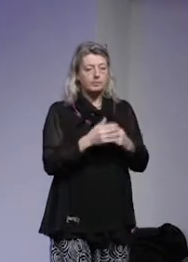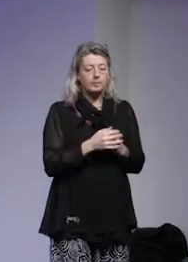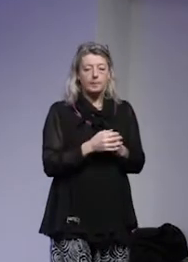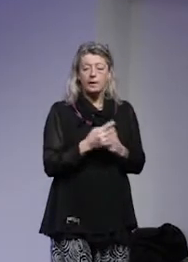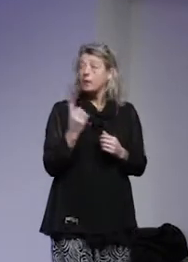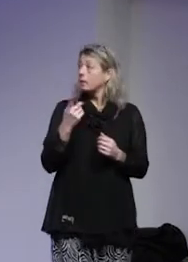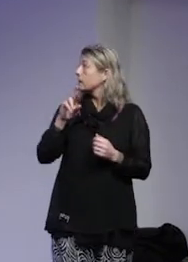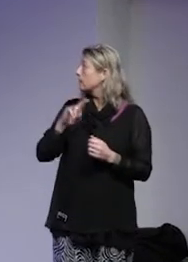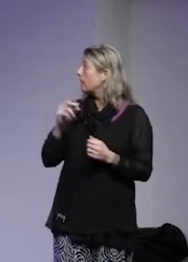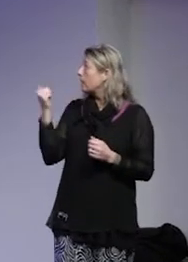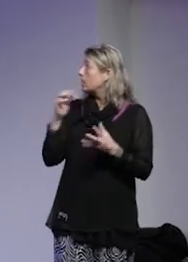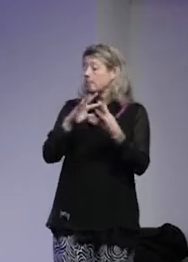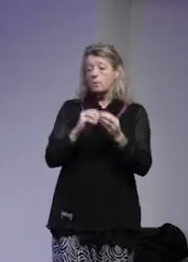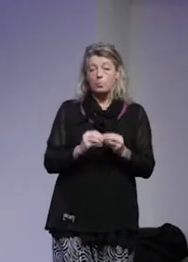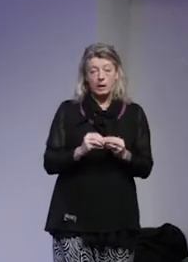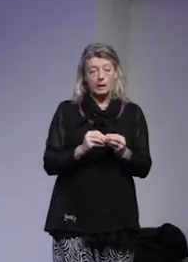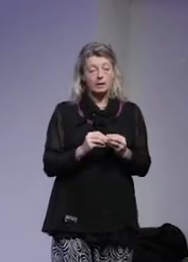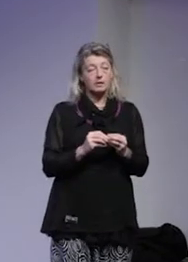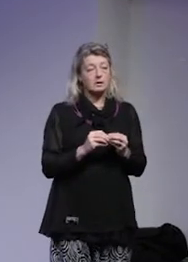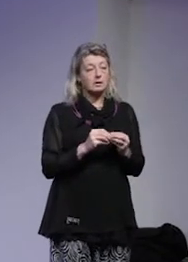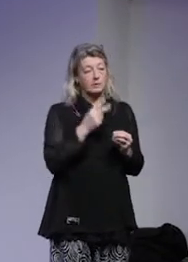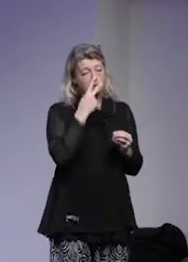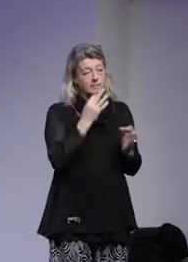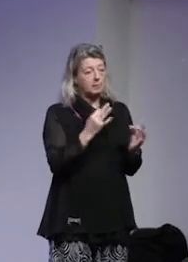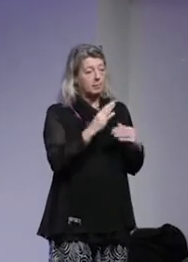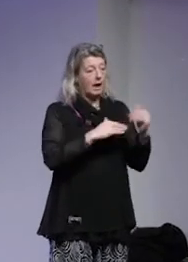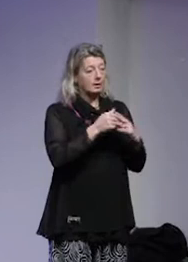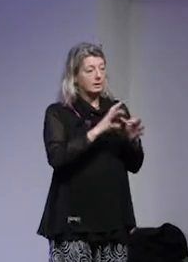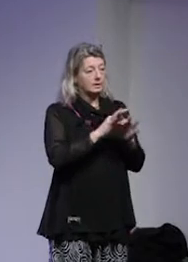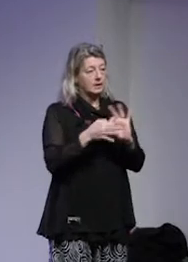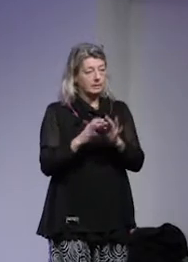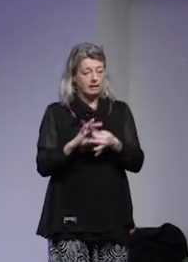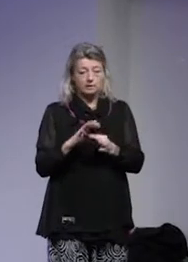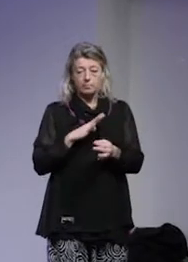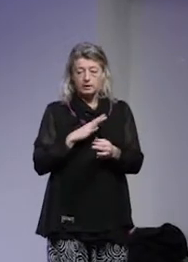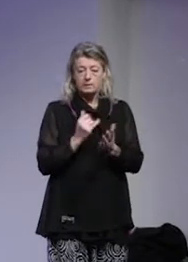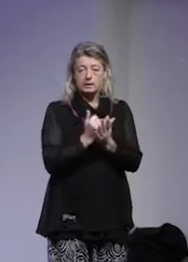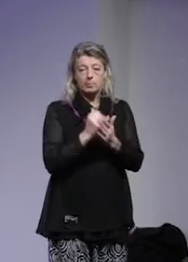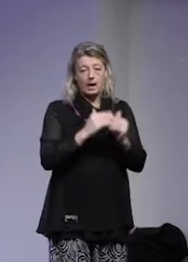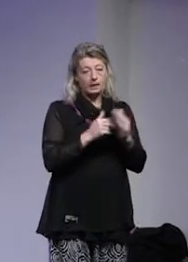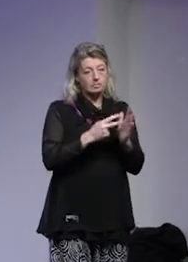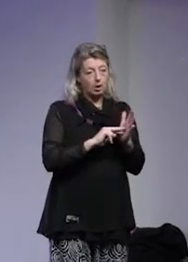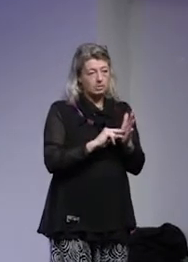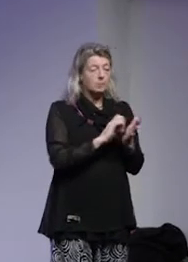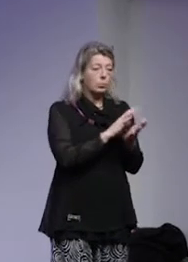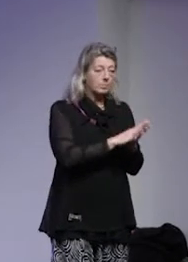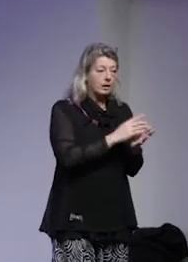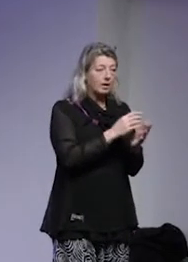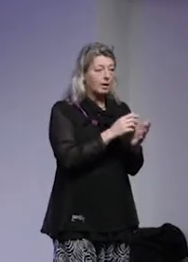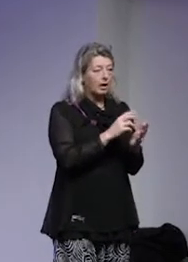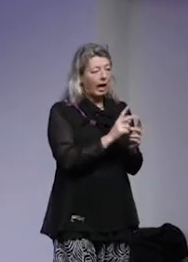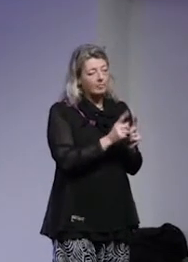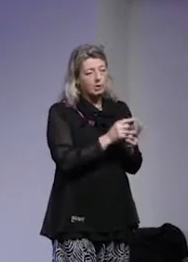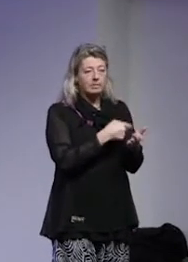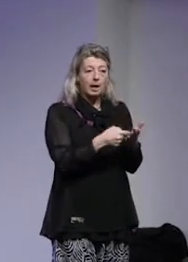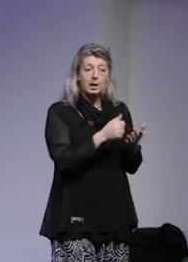då ett exempel på en formulering som tyder på den här handlingskedjan som existerade i handlingsplanerna. Dokumentera eventuella namn, även om